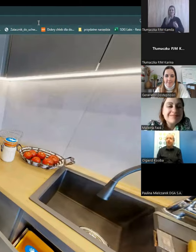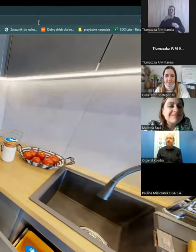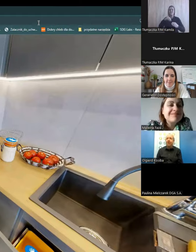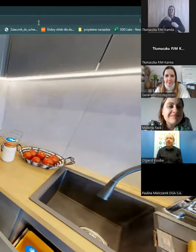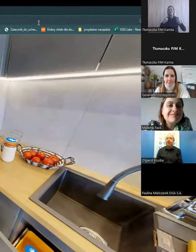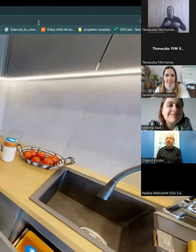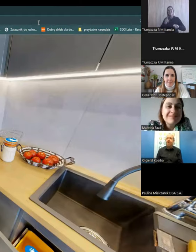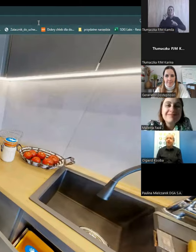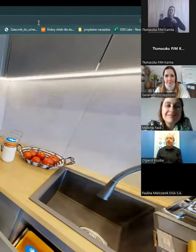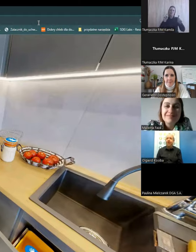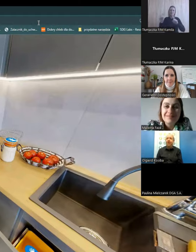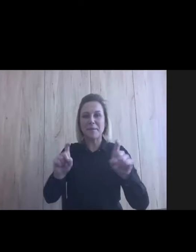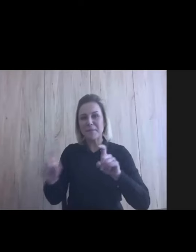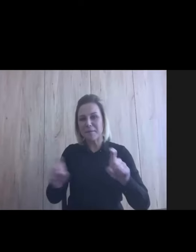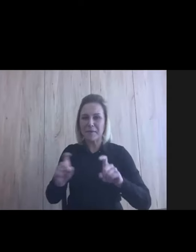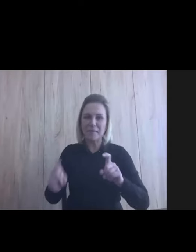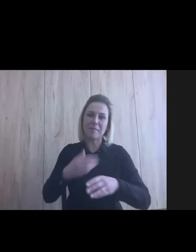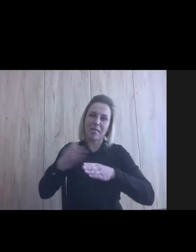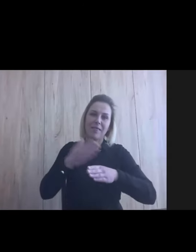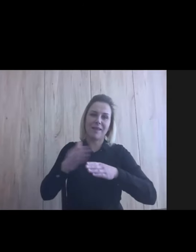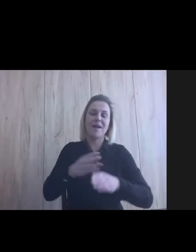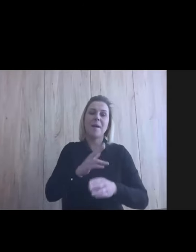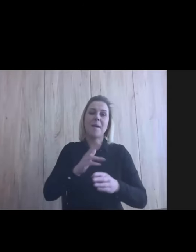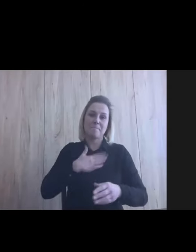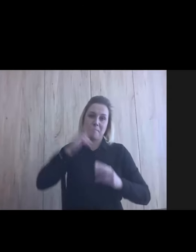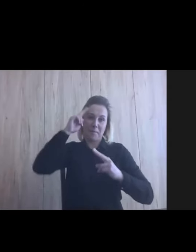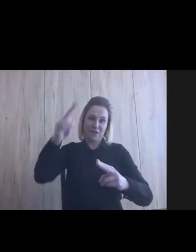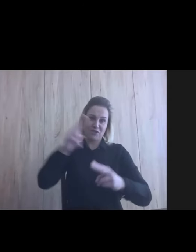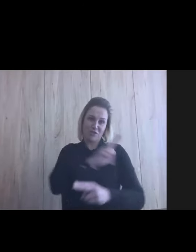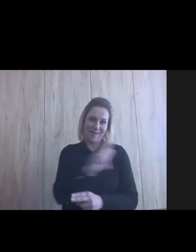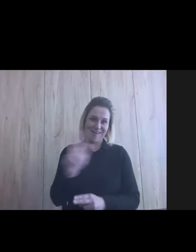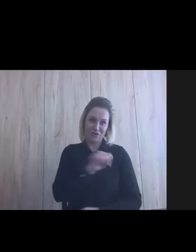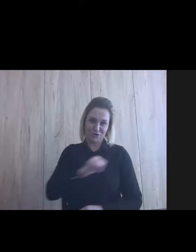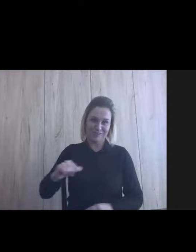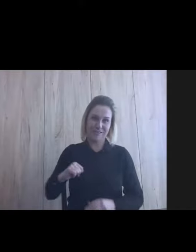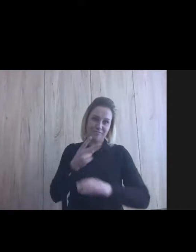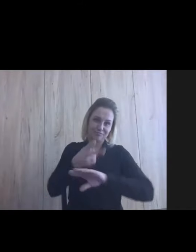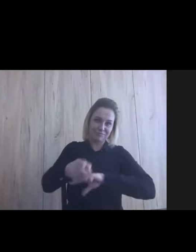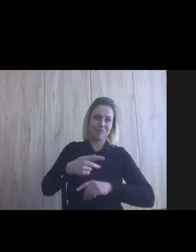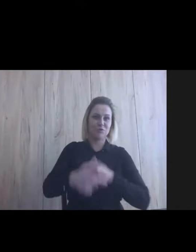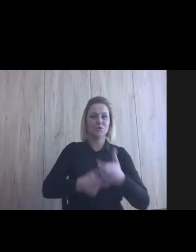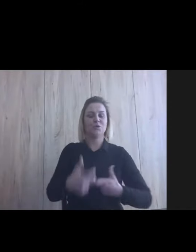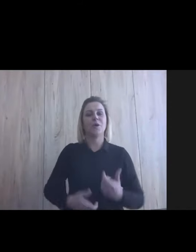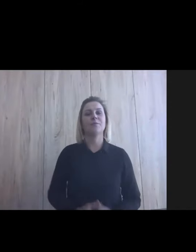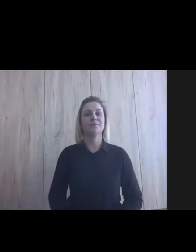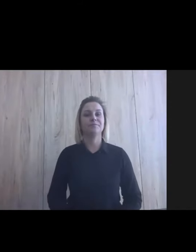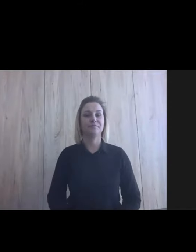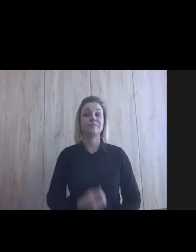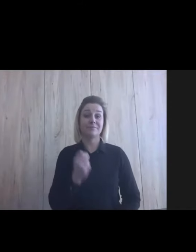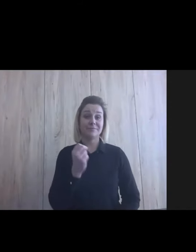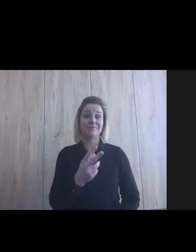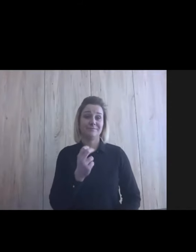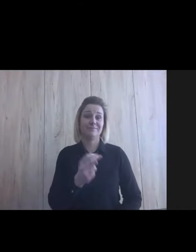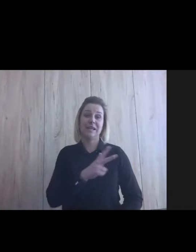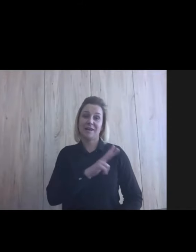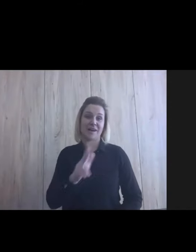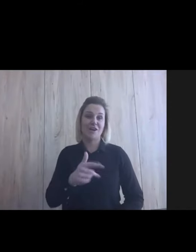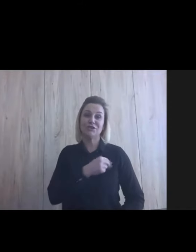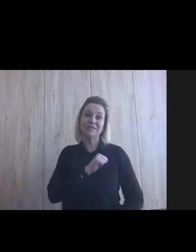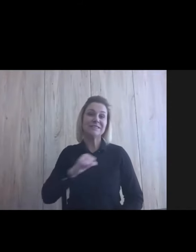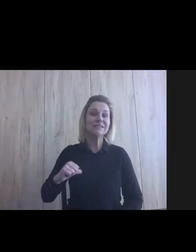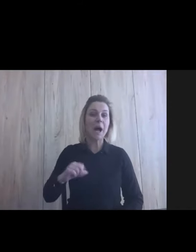klikali i klikali. Mam nadzieję, że wszyscy sobie sami przeklikają. Tak, to już każdy może się sam w taką podróż